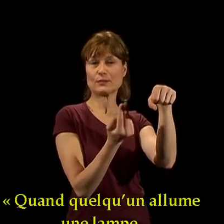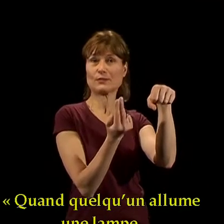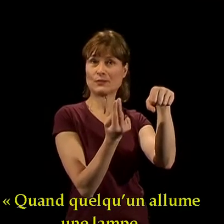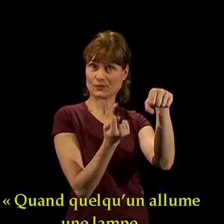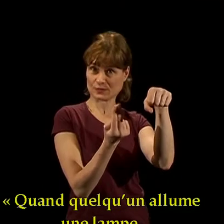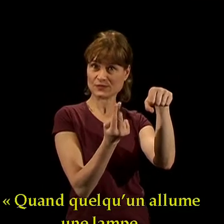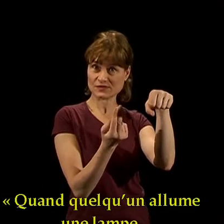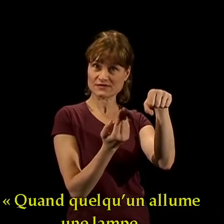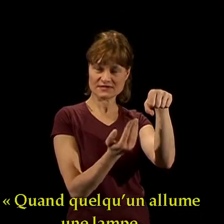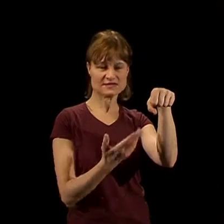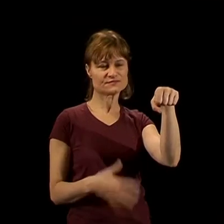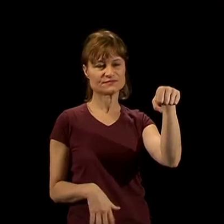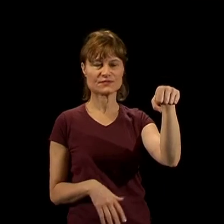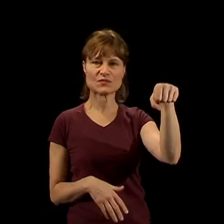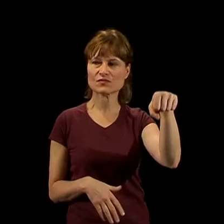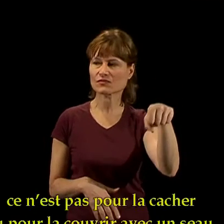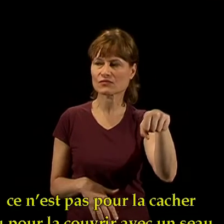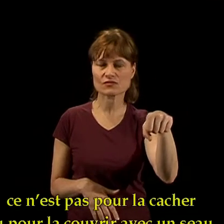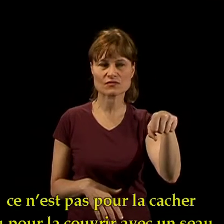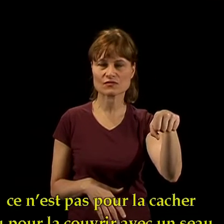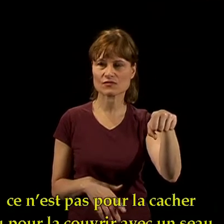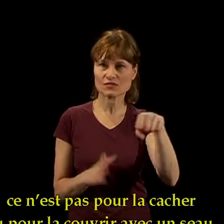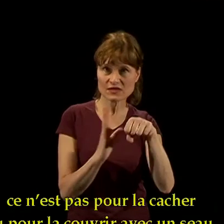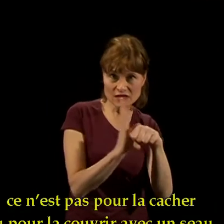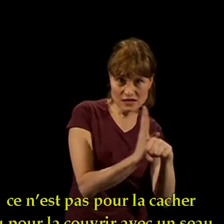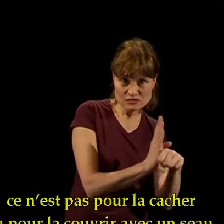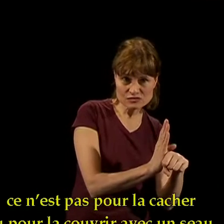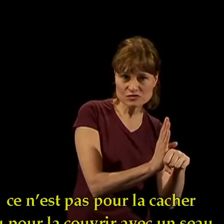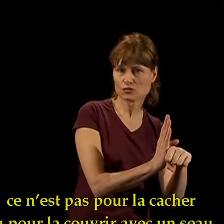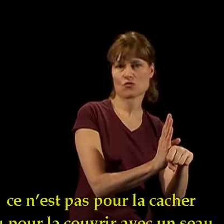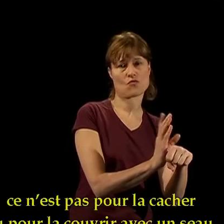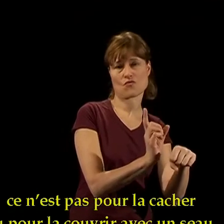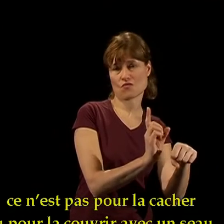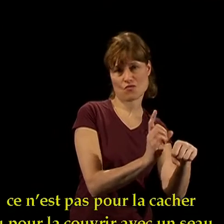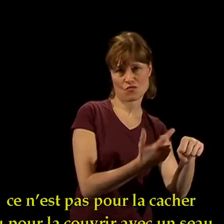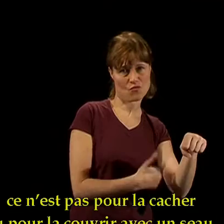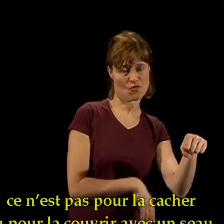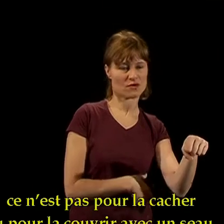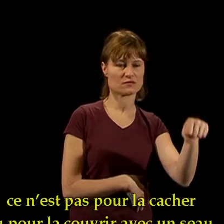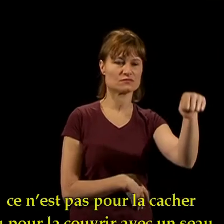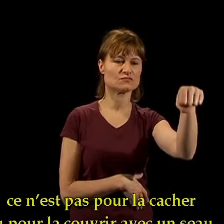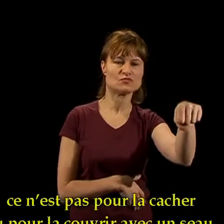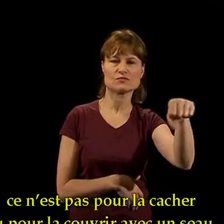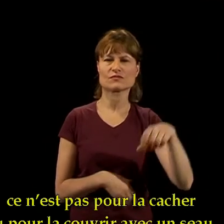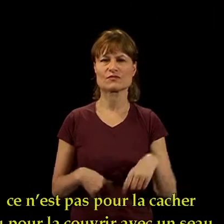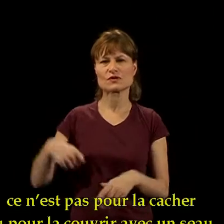» Ce n'est pas pour la cacher ou pour la couvrir avec un seau.